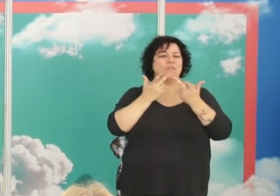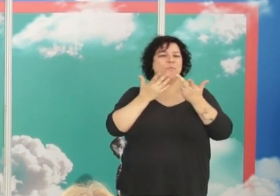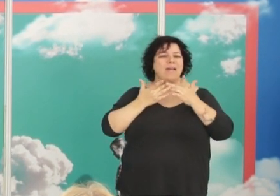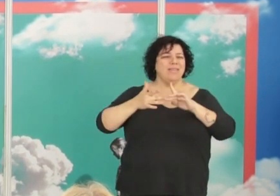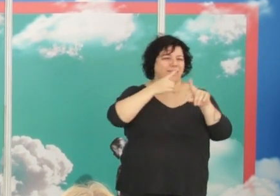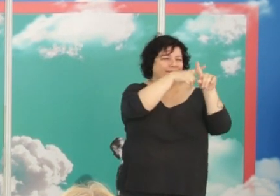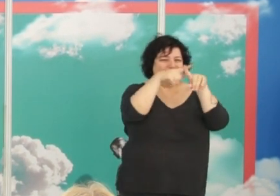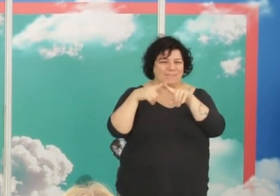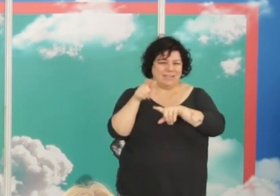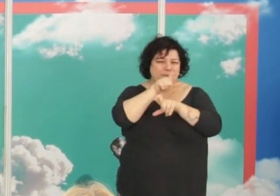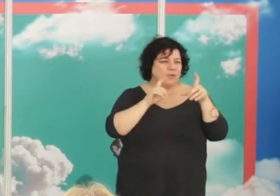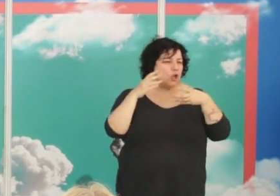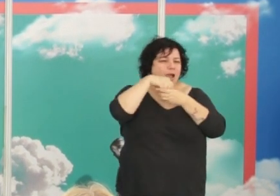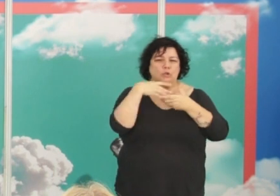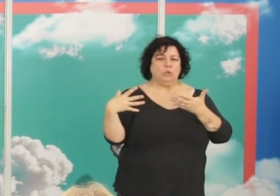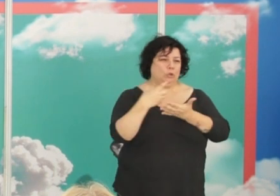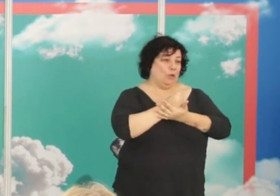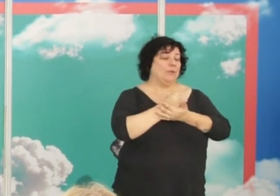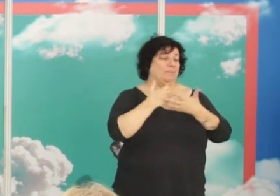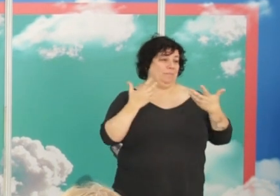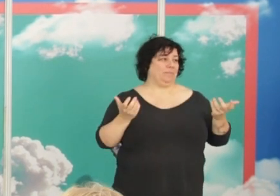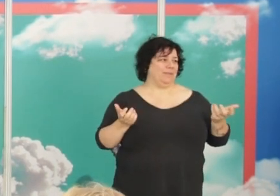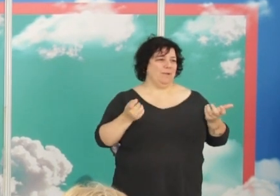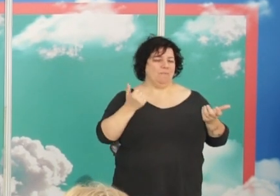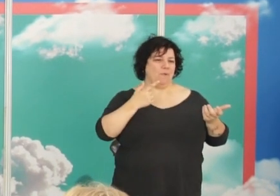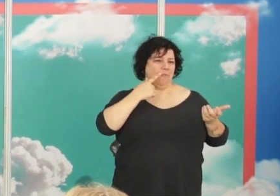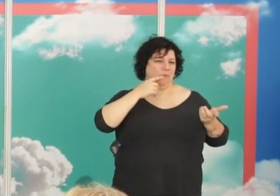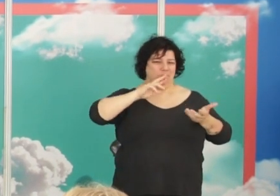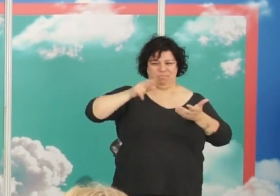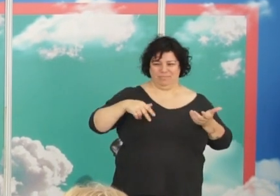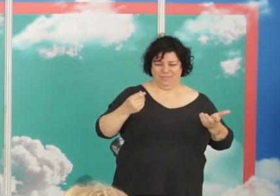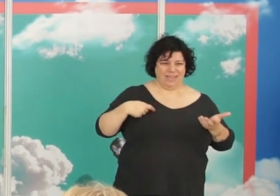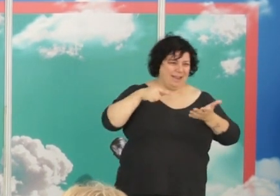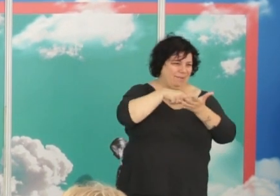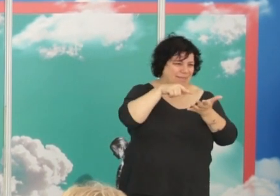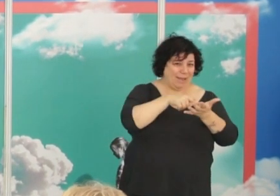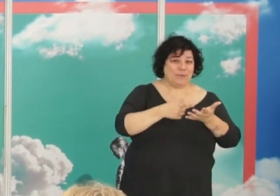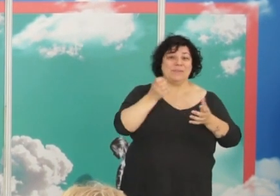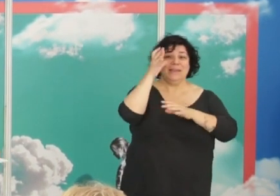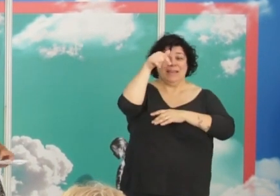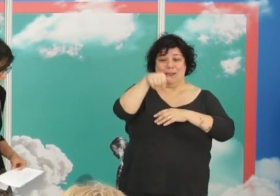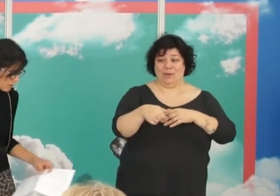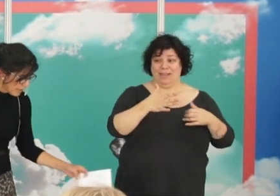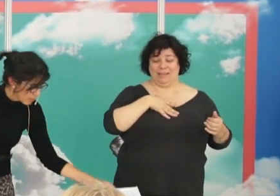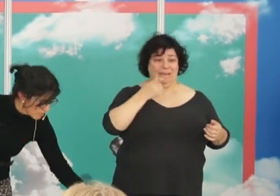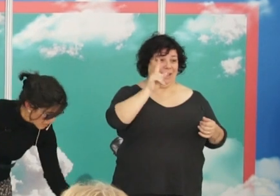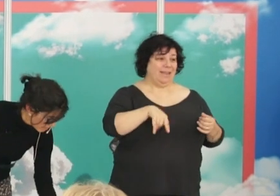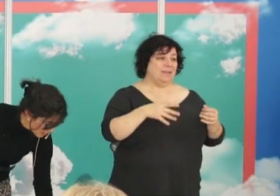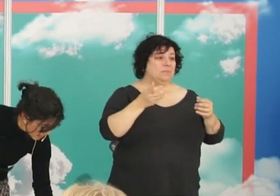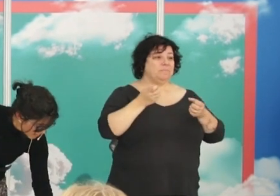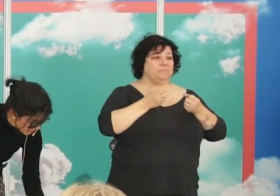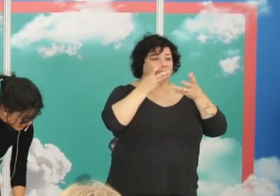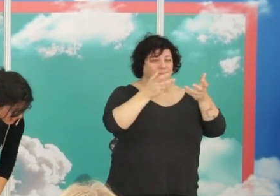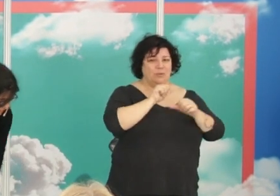en la que todo el mundo cabe entonces bueno eso es un poco lo que reivindica ese libro y yo con la charla de hoy lo que quería cuando les he contado